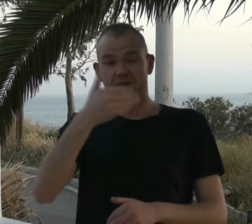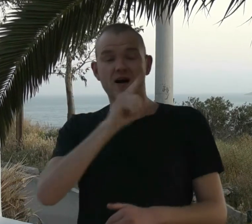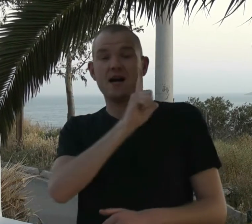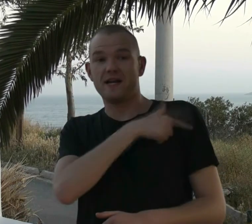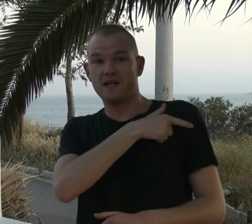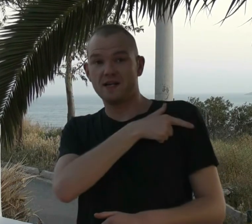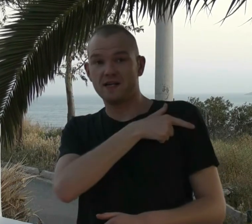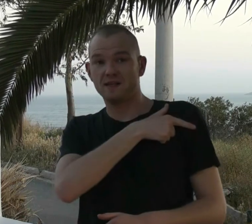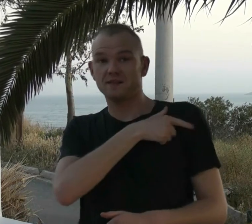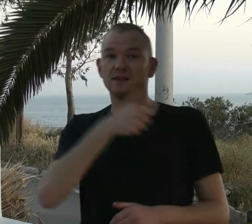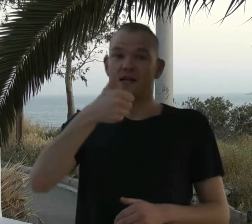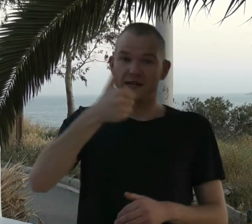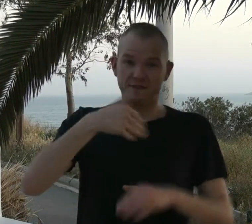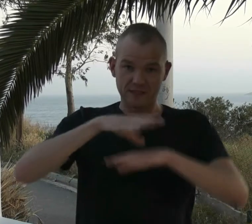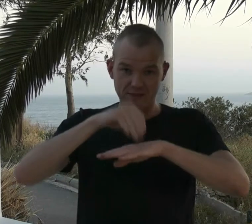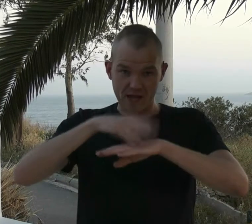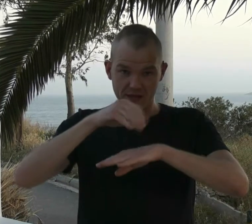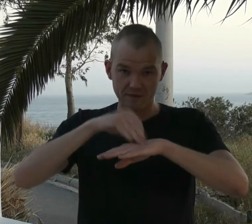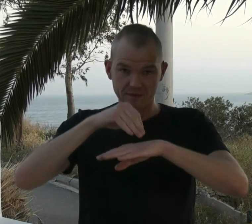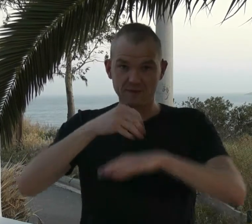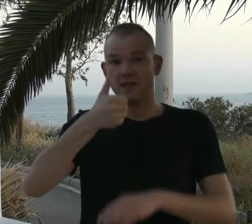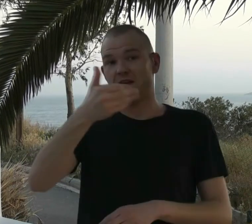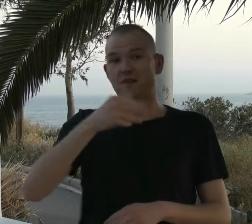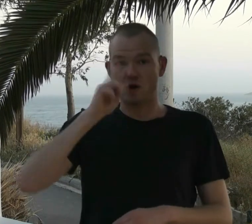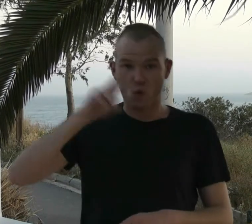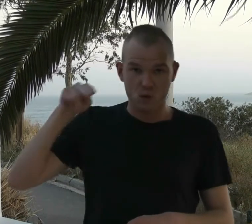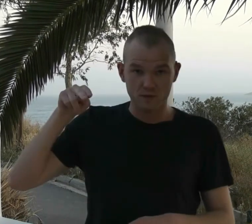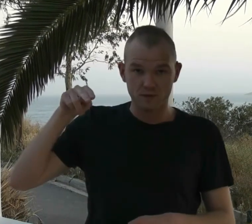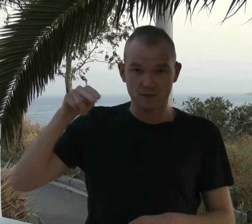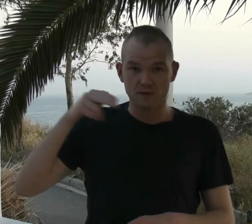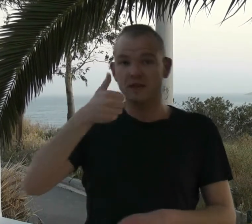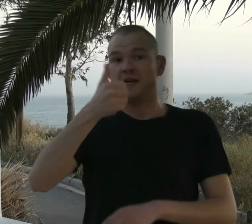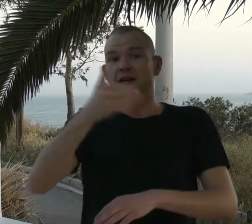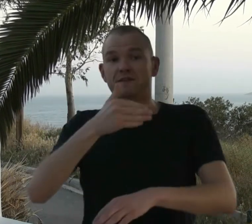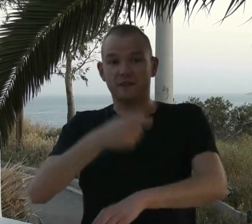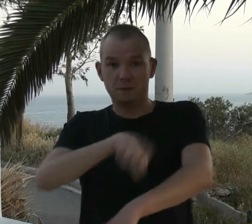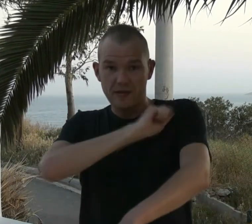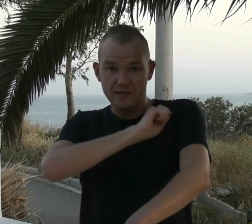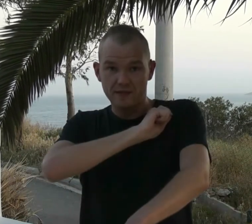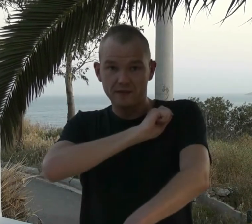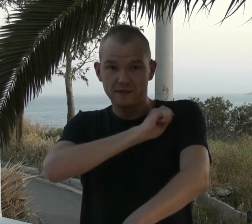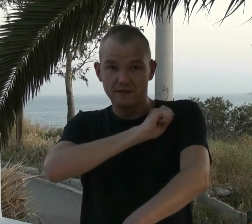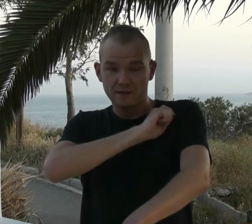er en for England, en for Sverige, en for Norge og en for Spanien,